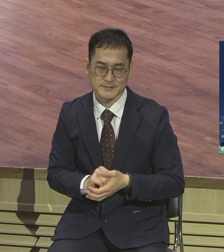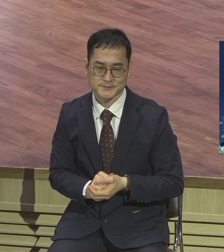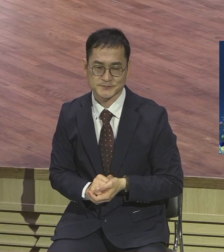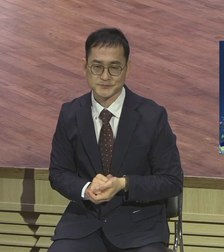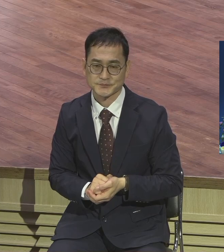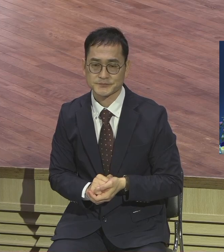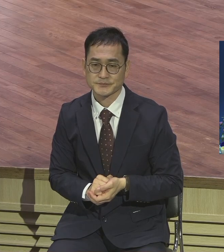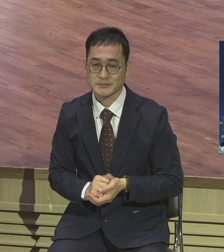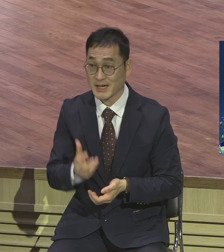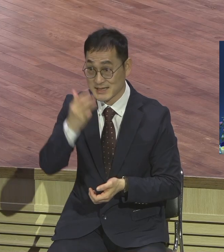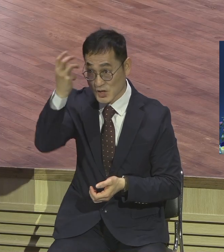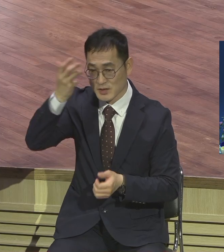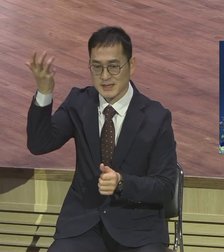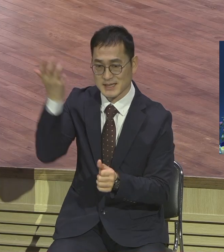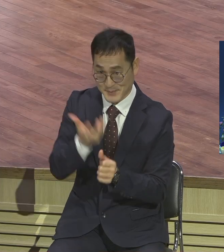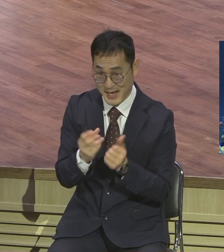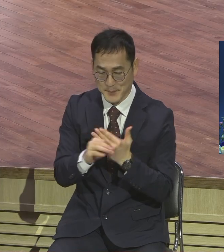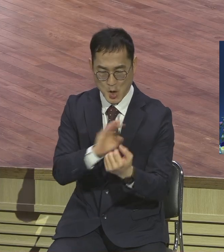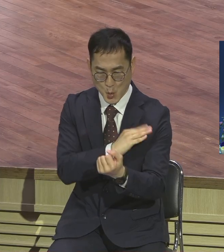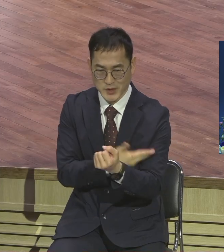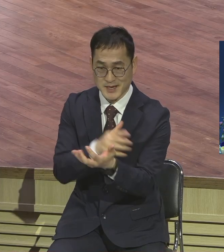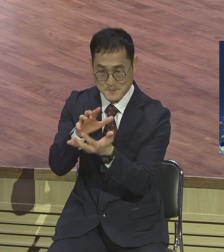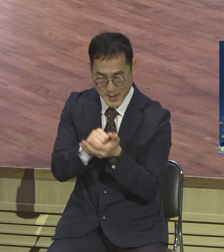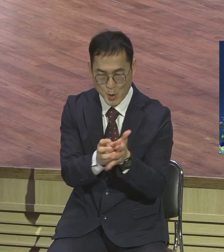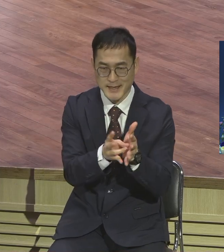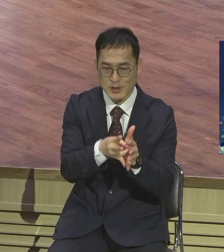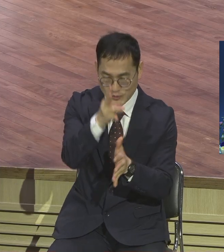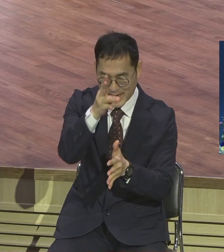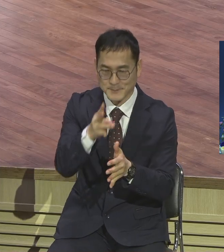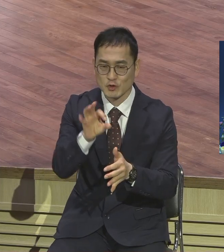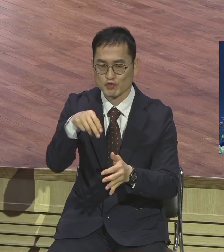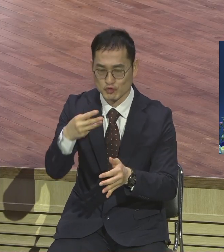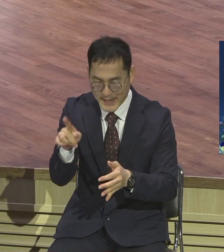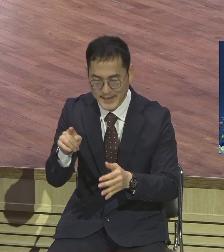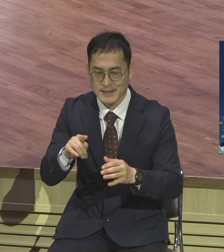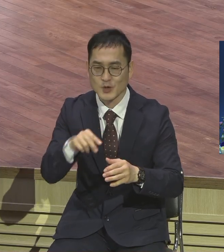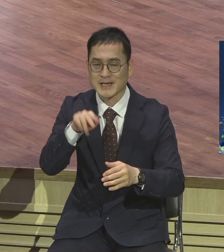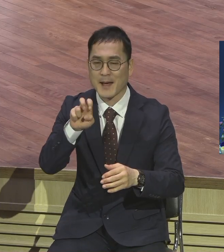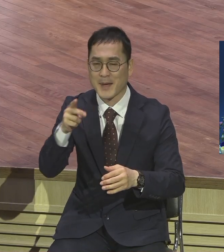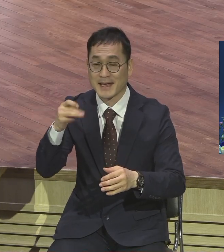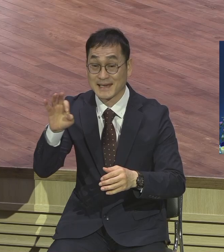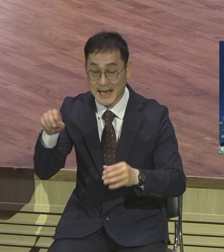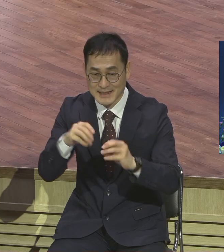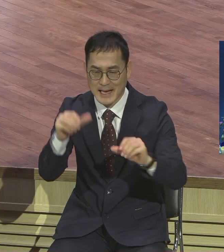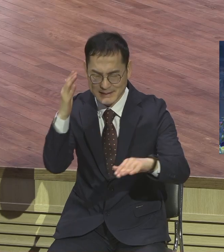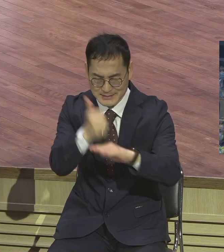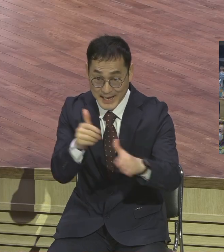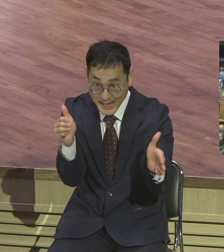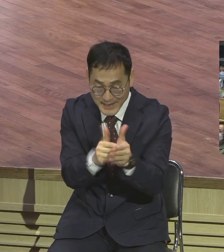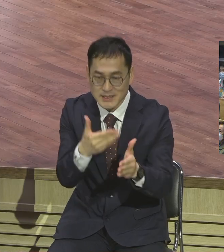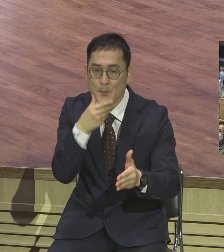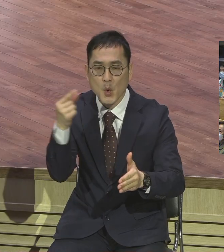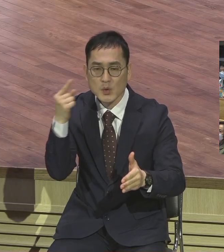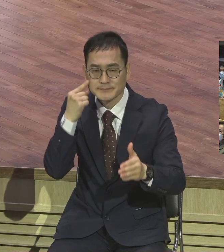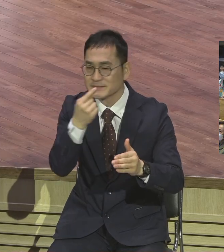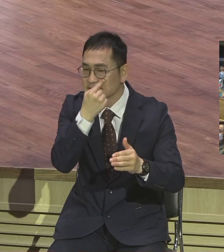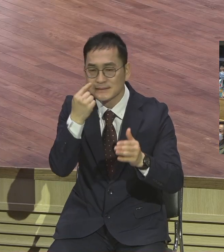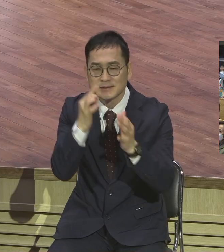성령이 임하면 권능받고 예루살렘과 유대와 사물의 땅 끝까지 이르러 뭐요? 정인되리라 정인되리라